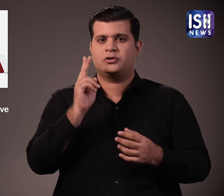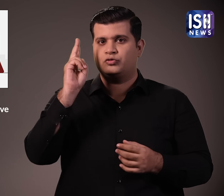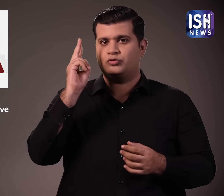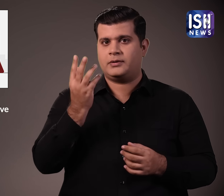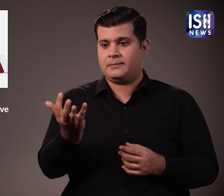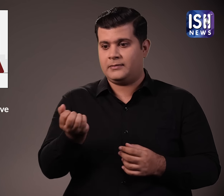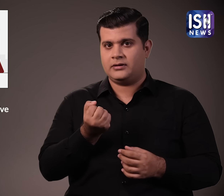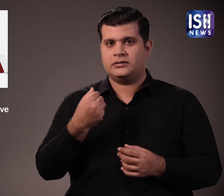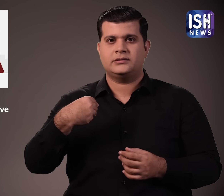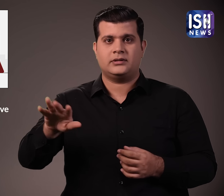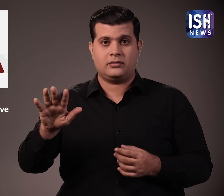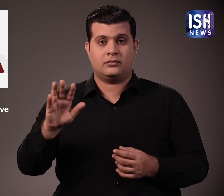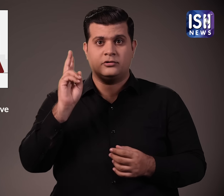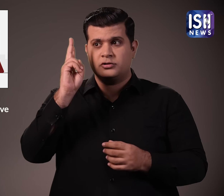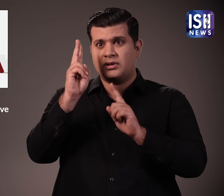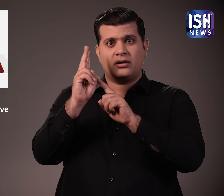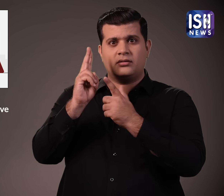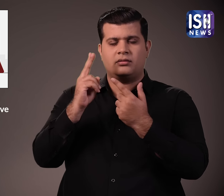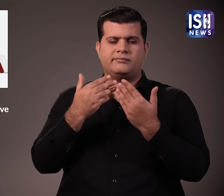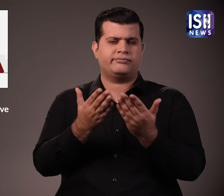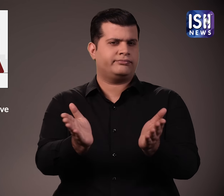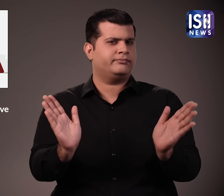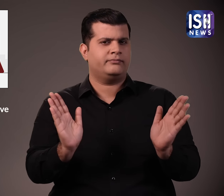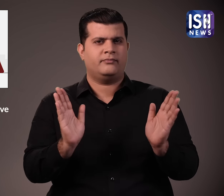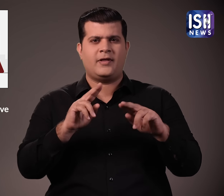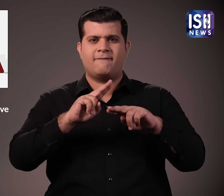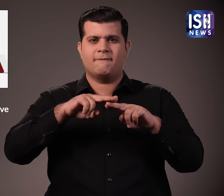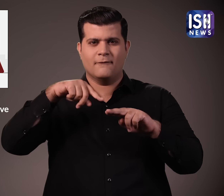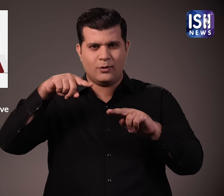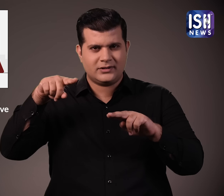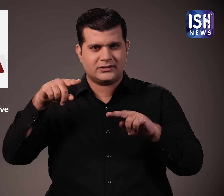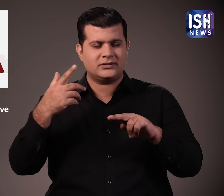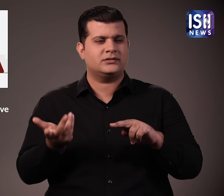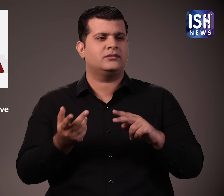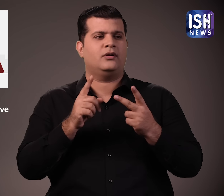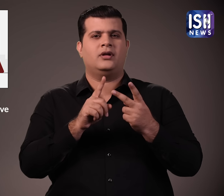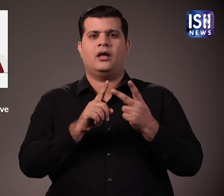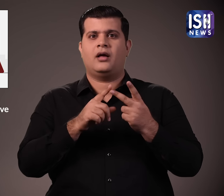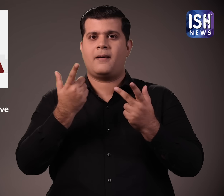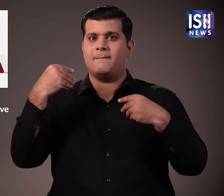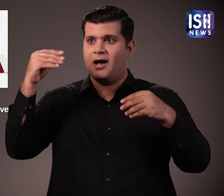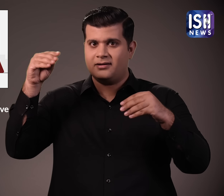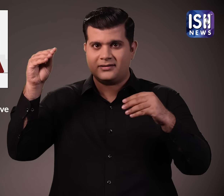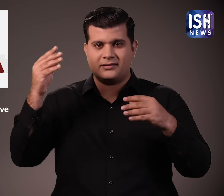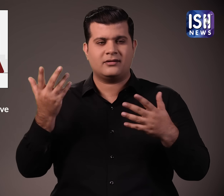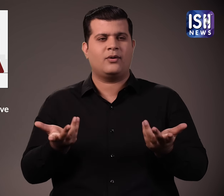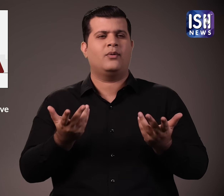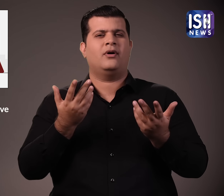स्टी विदेशिमुद्रा, शेर बाजार, बीएसी, एनसी आदी में शेरों की खरीद